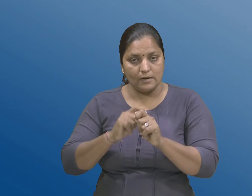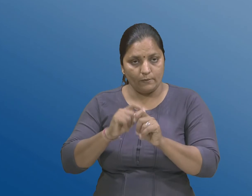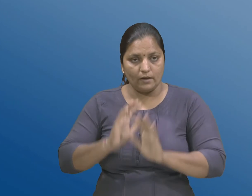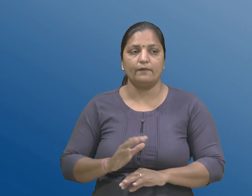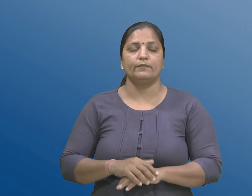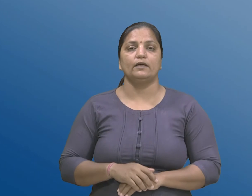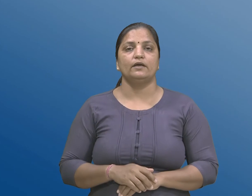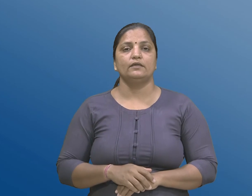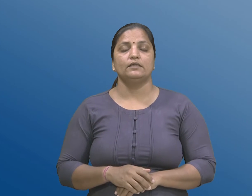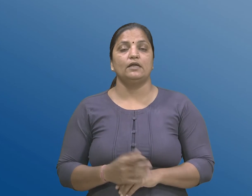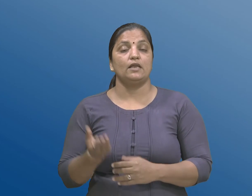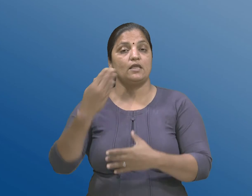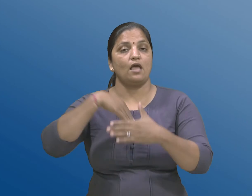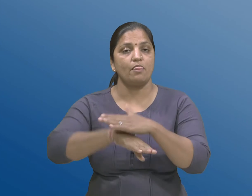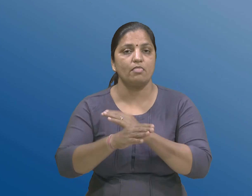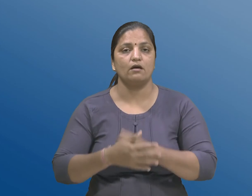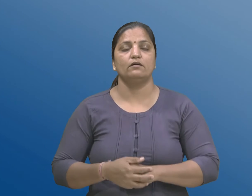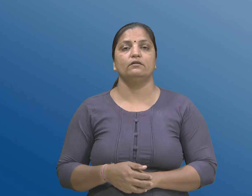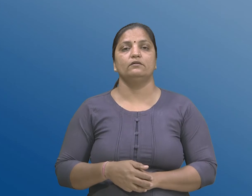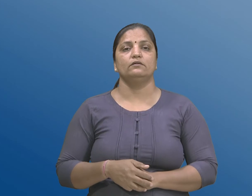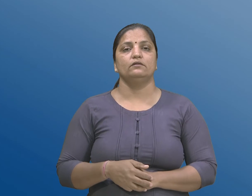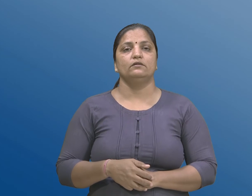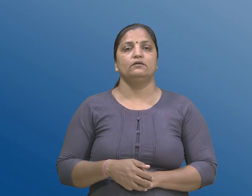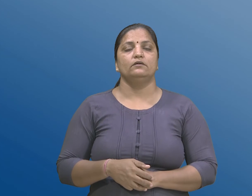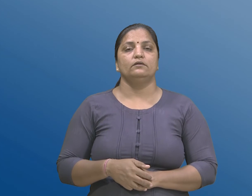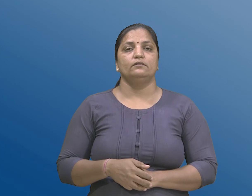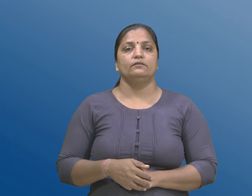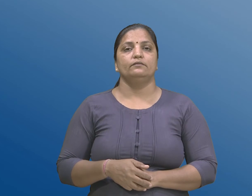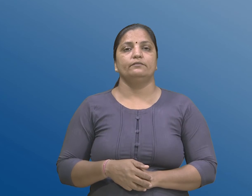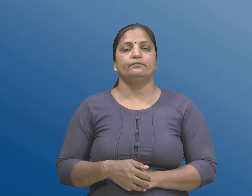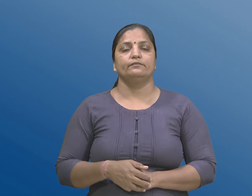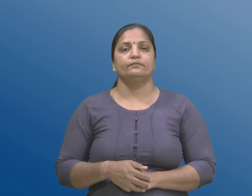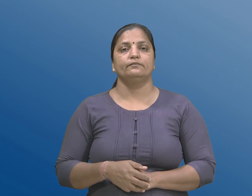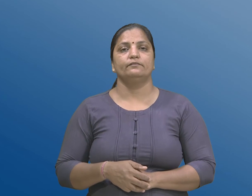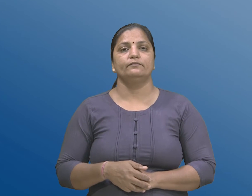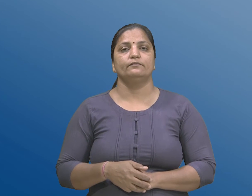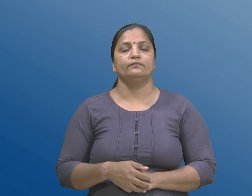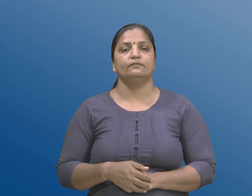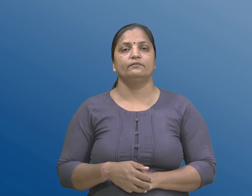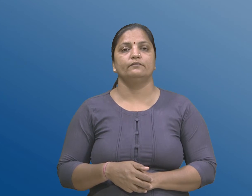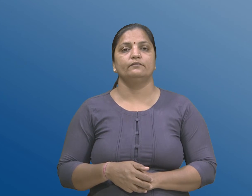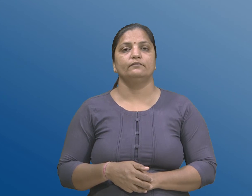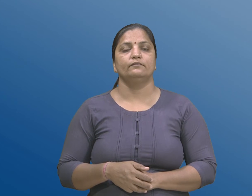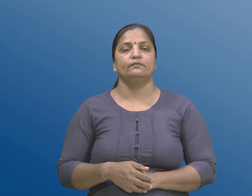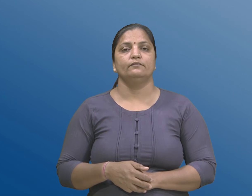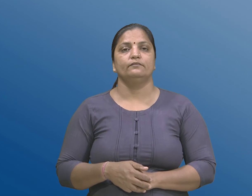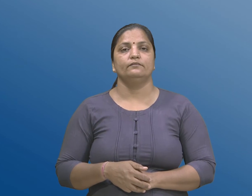जे मा, ए,